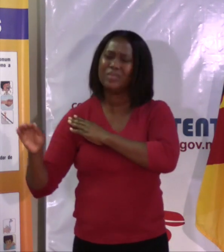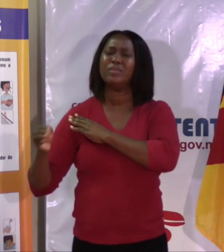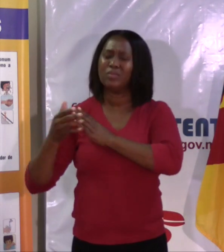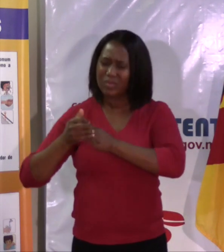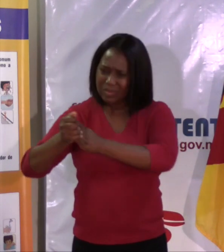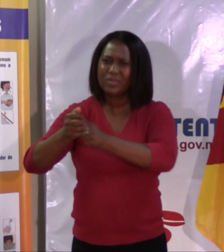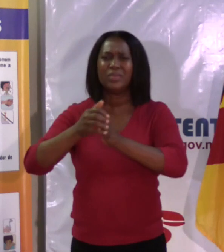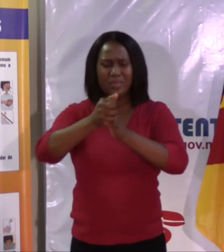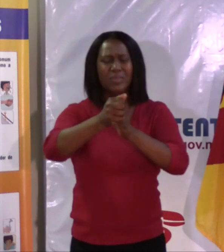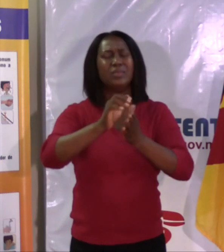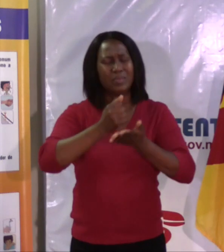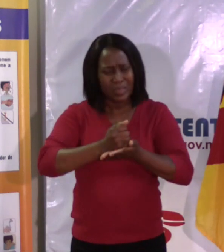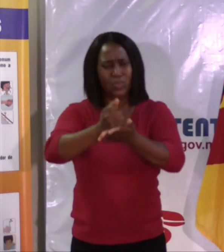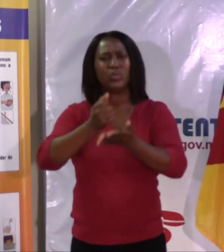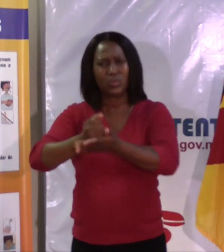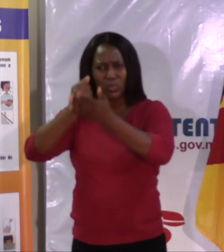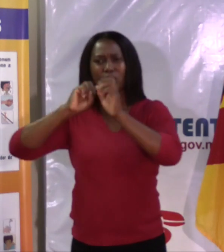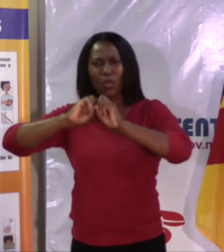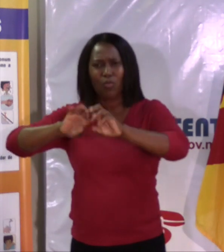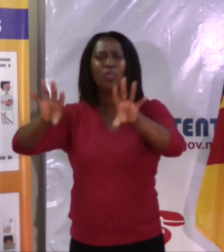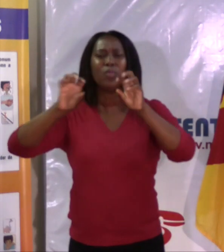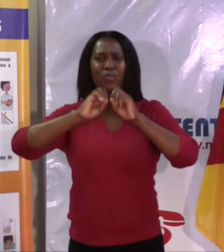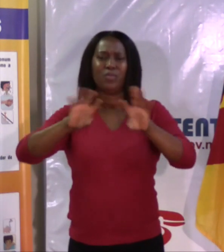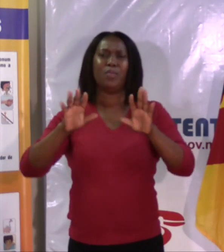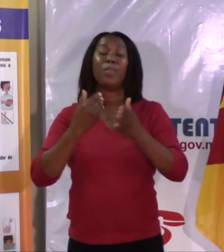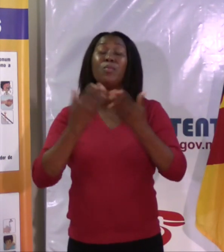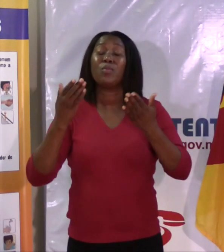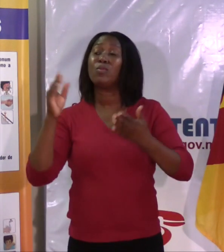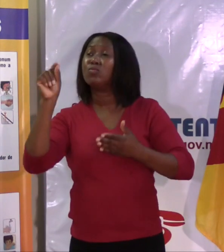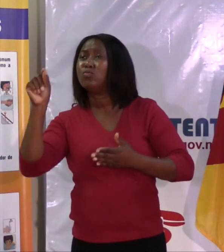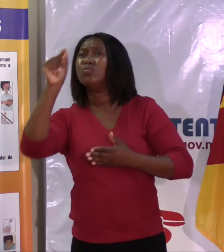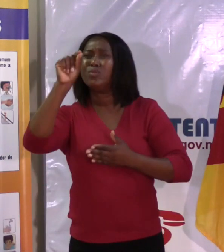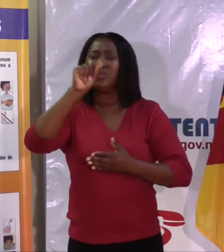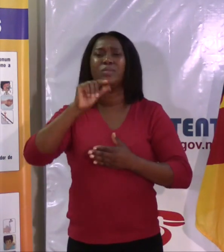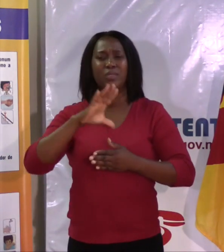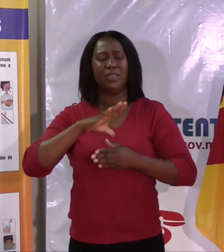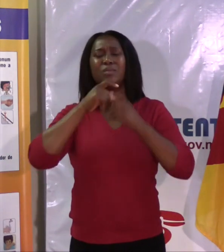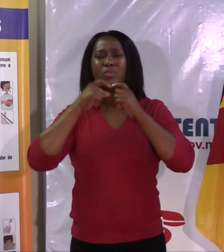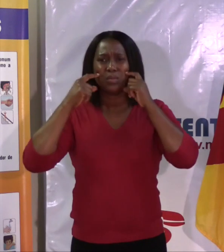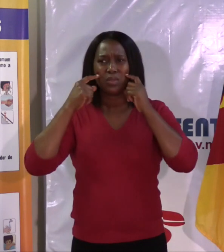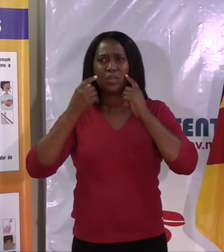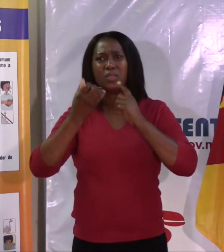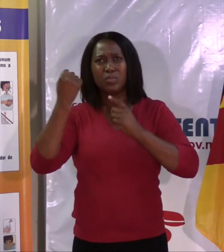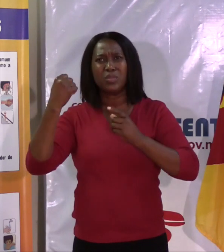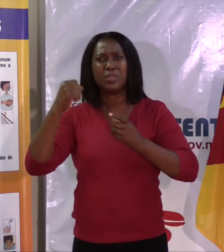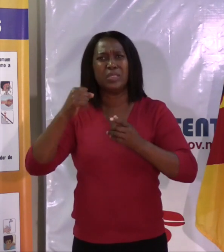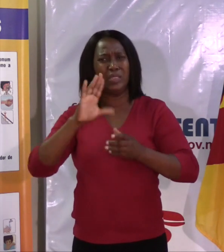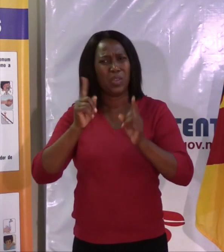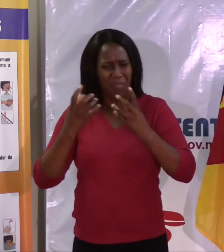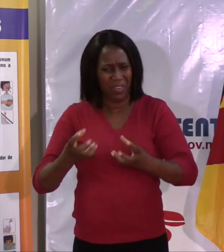temos que conseguir que a informação chegue lá. Porque não há nenhuma localidade deste país que pode chegar alguém que não tenha um líder comunitário. O líder comunitário